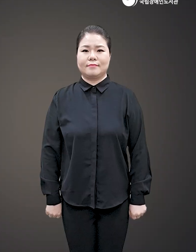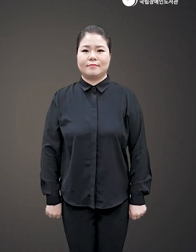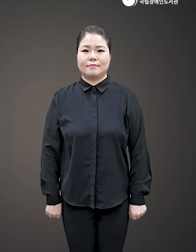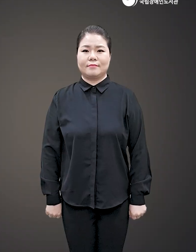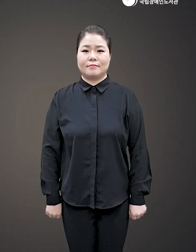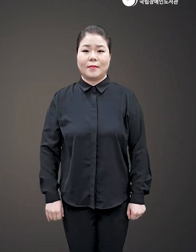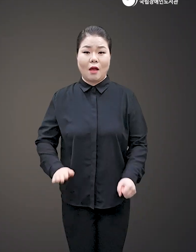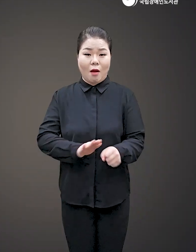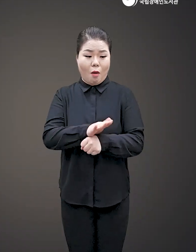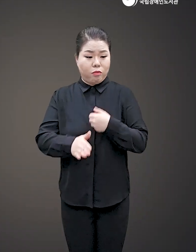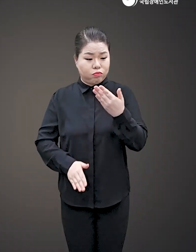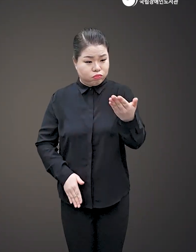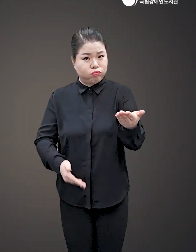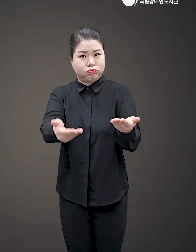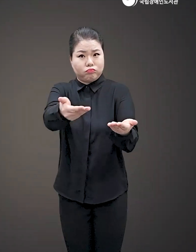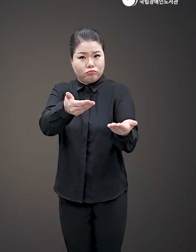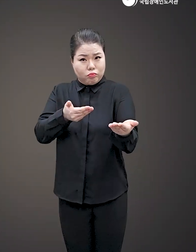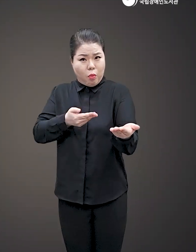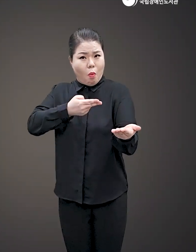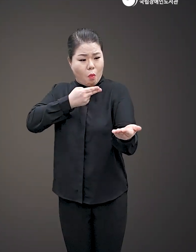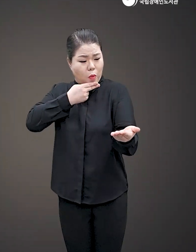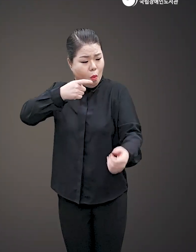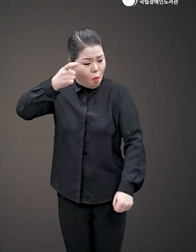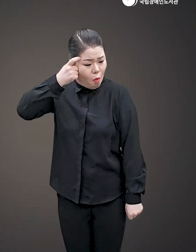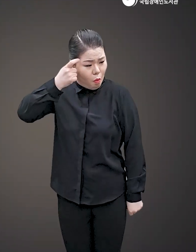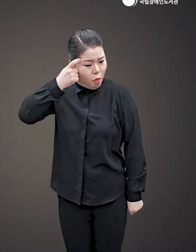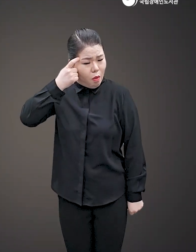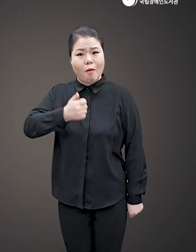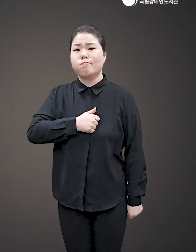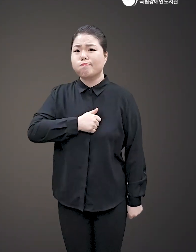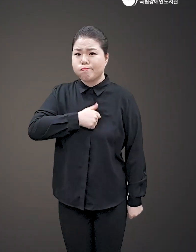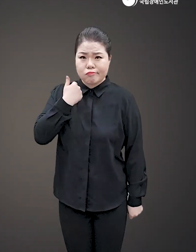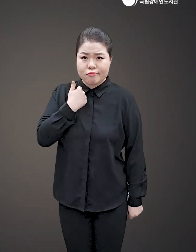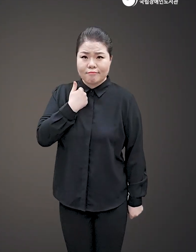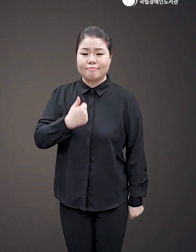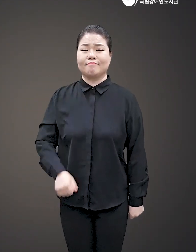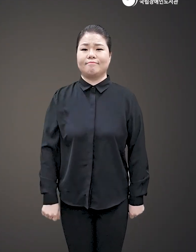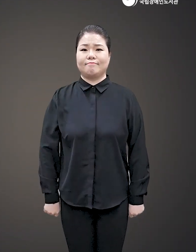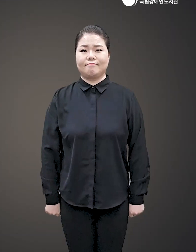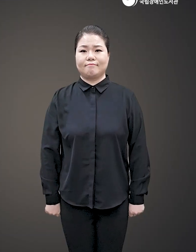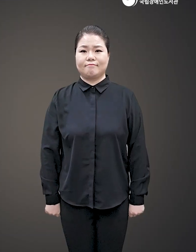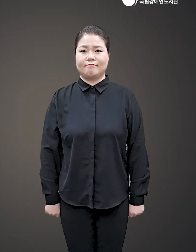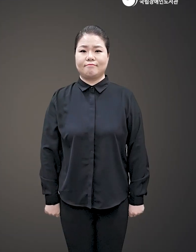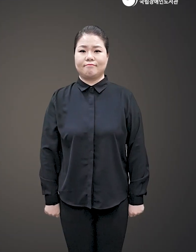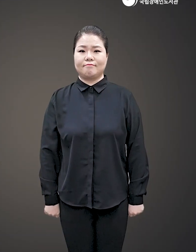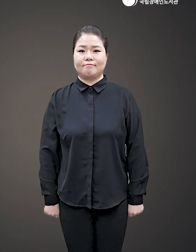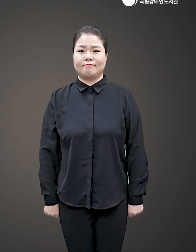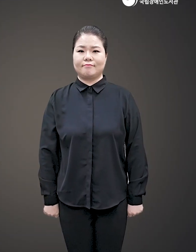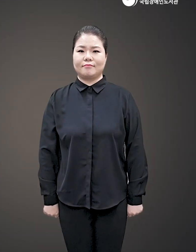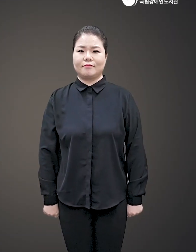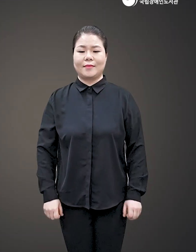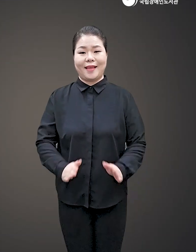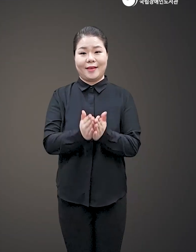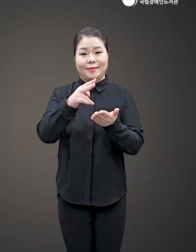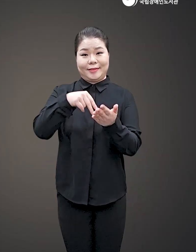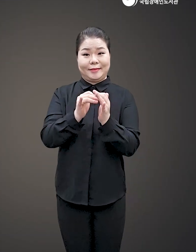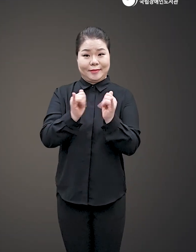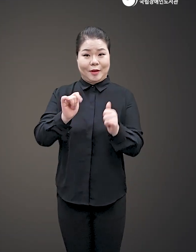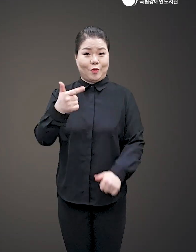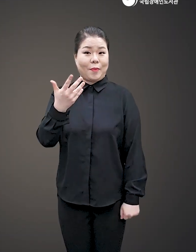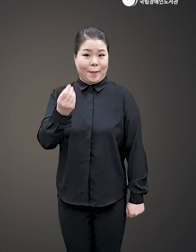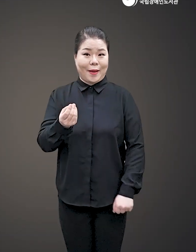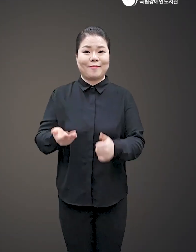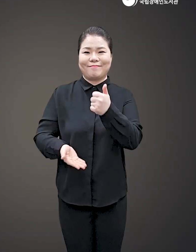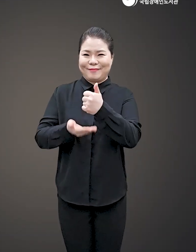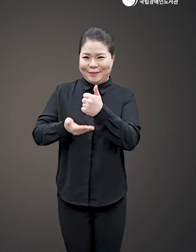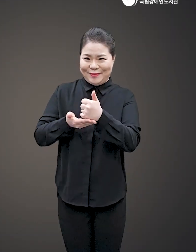내가 상대방을 사랑하기 때문에 상대방도 나를 사랑하길 바라며 화를 낸다 600만 명이